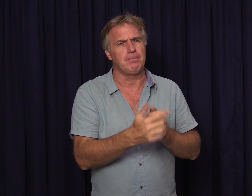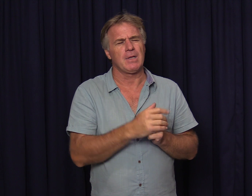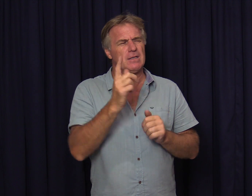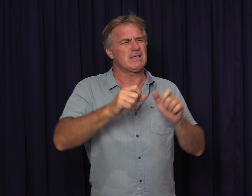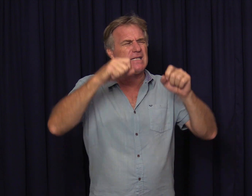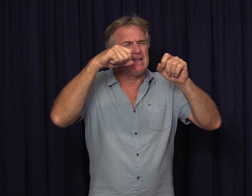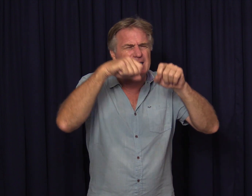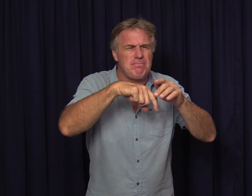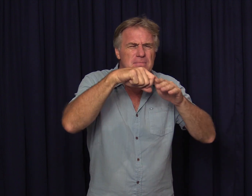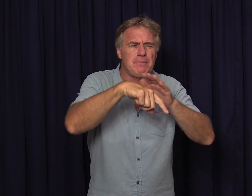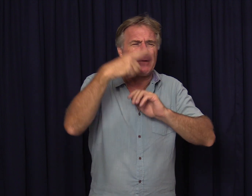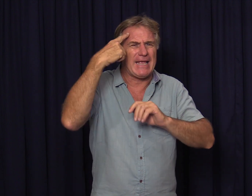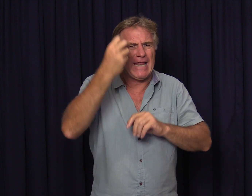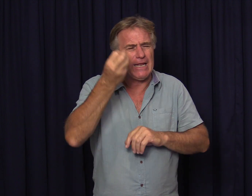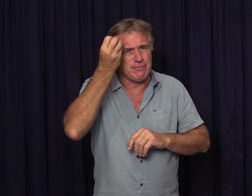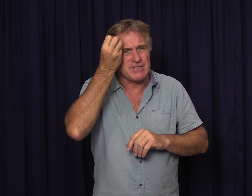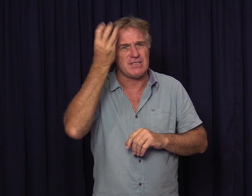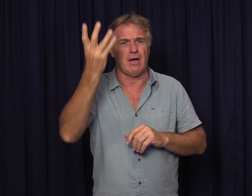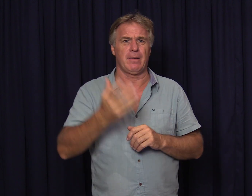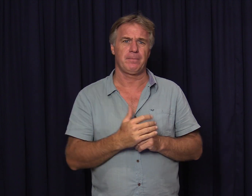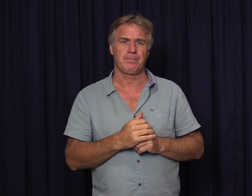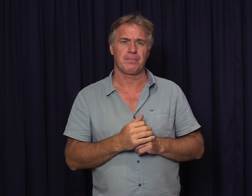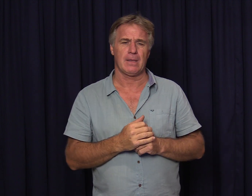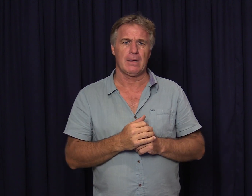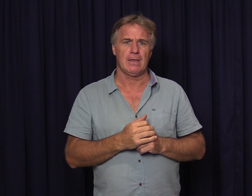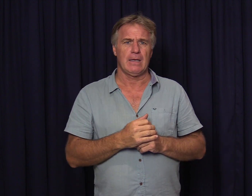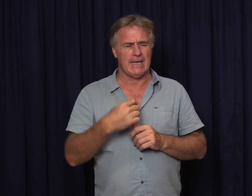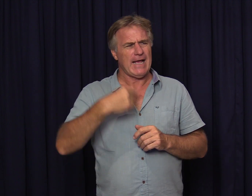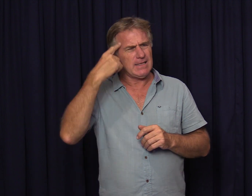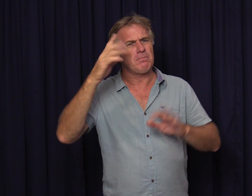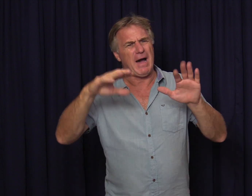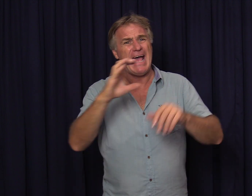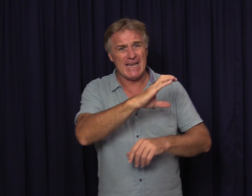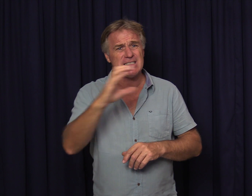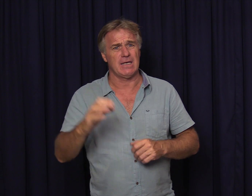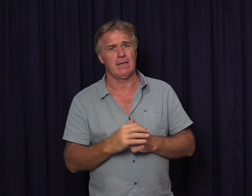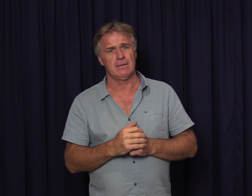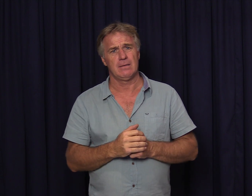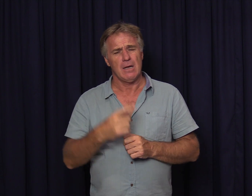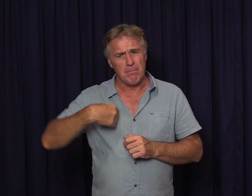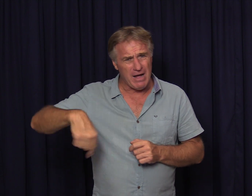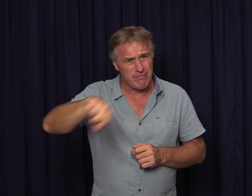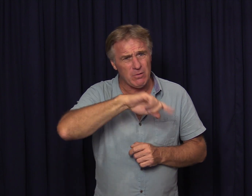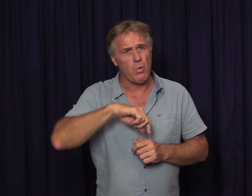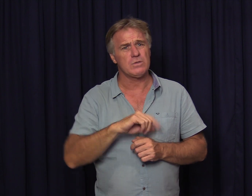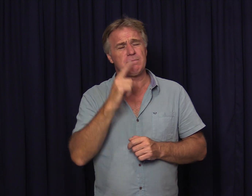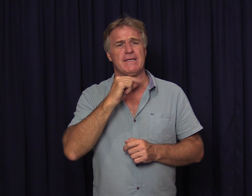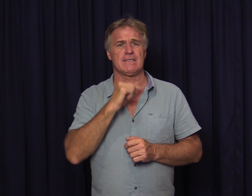daar sy diep diep ken en verstaan en ek dink baie christene baie van ons mense